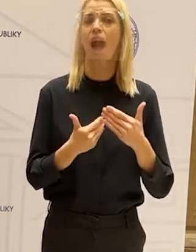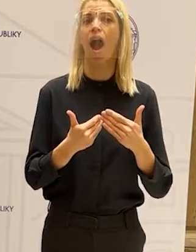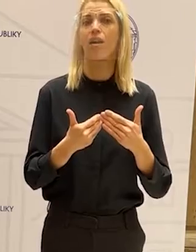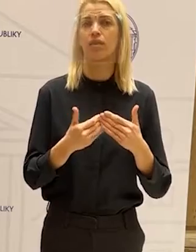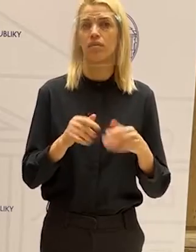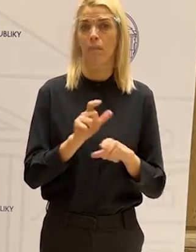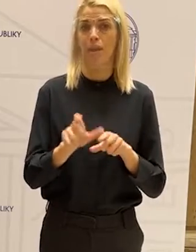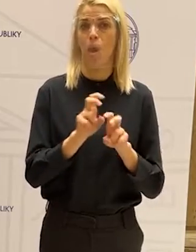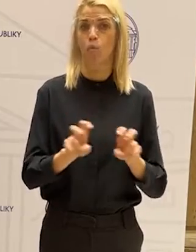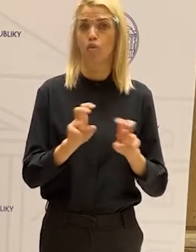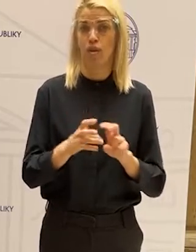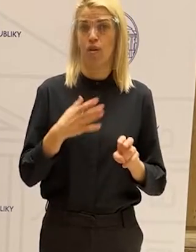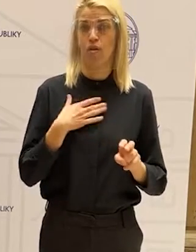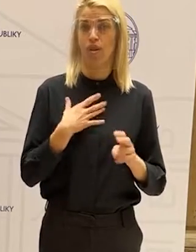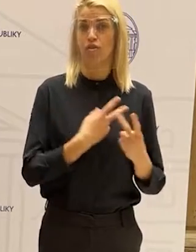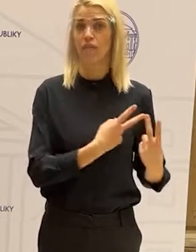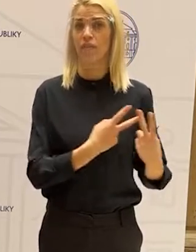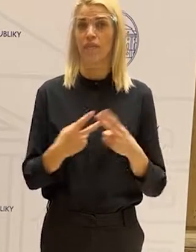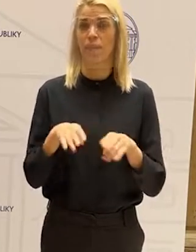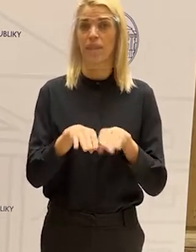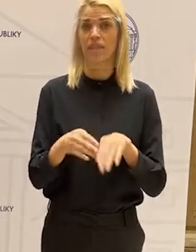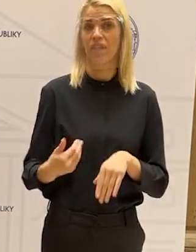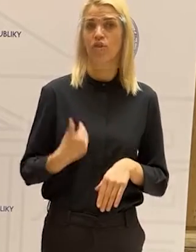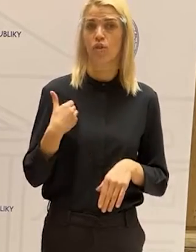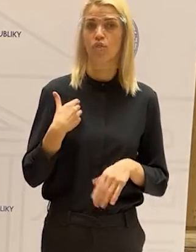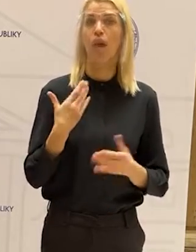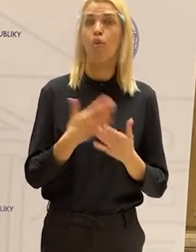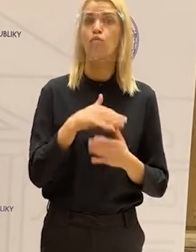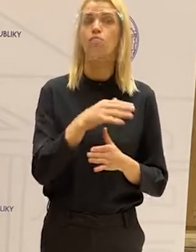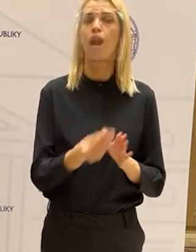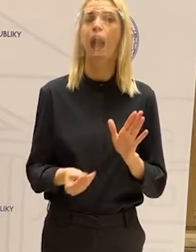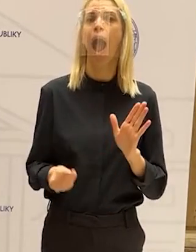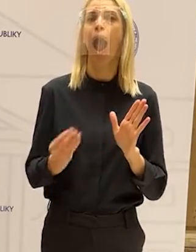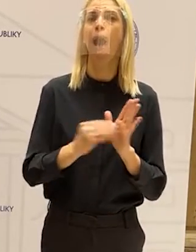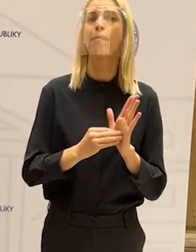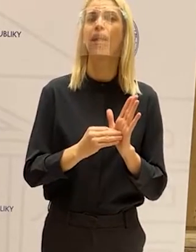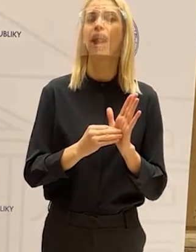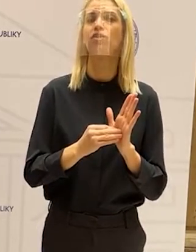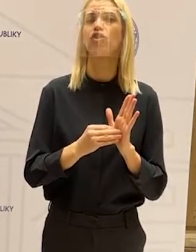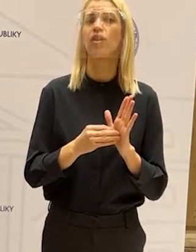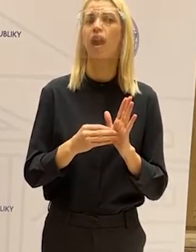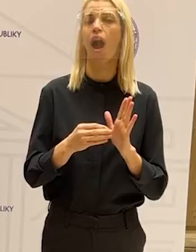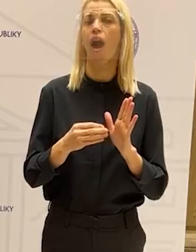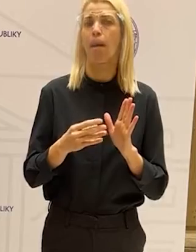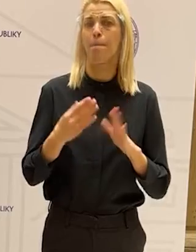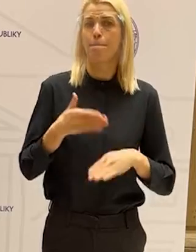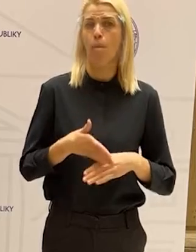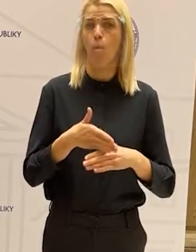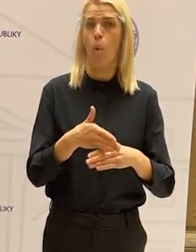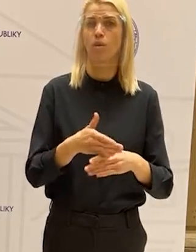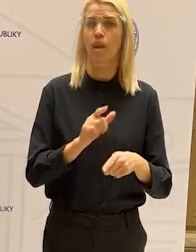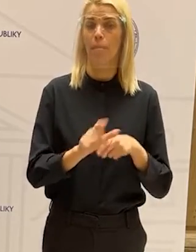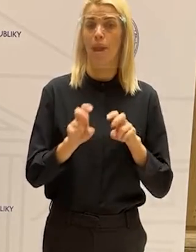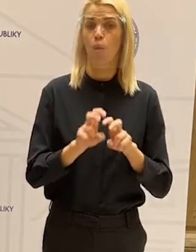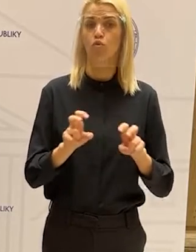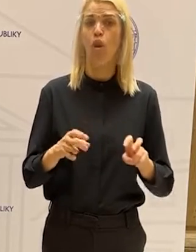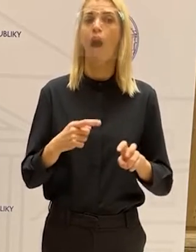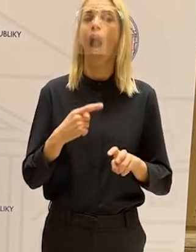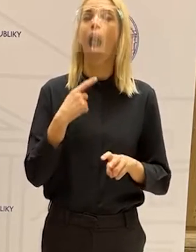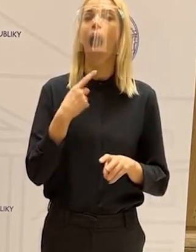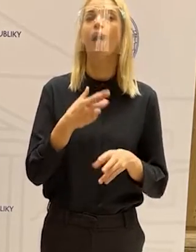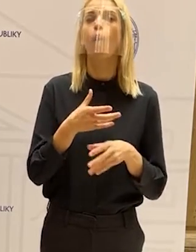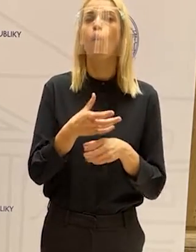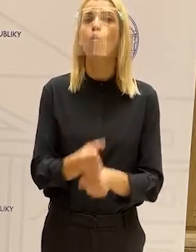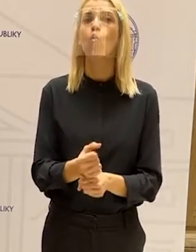našich stránkach ministerstva školstva je zverejnená aplikačná pomocka, predovšetkým pre učiteľov, ako uchopiť